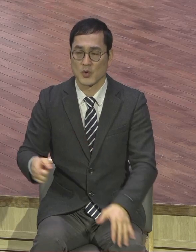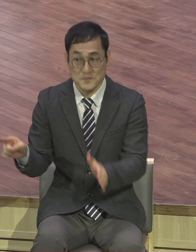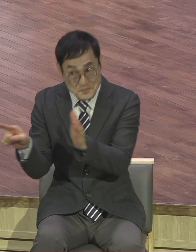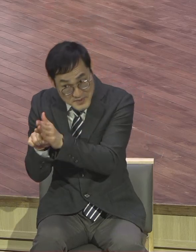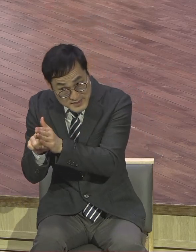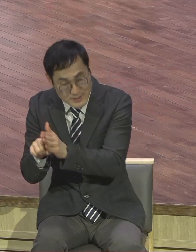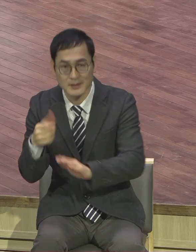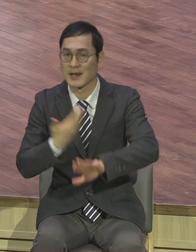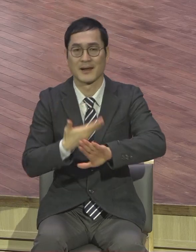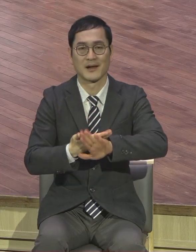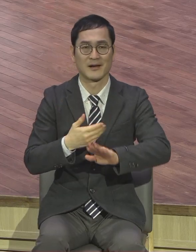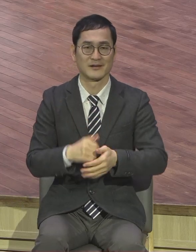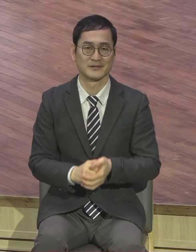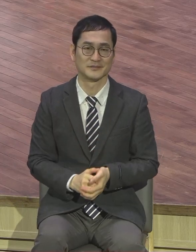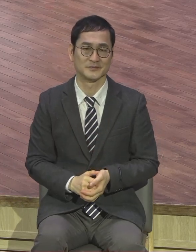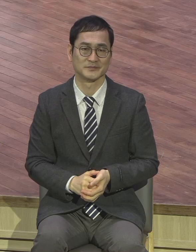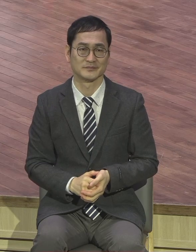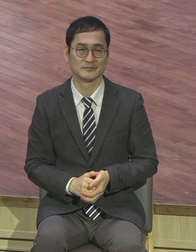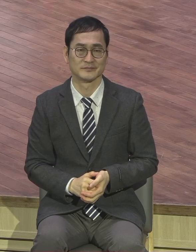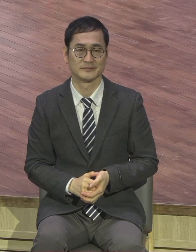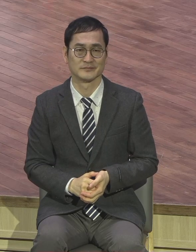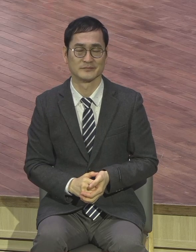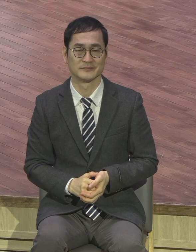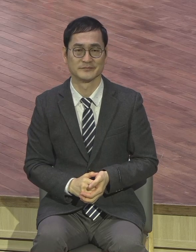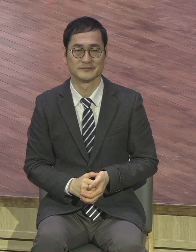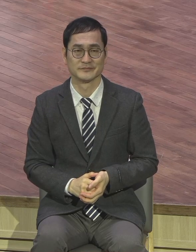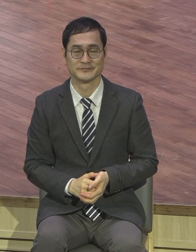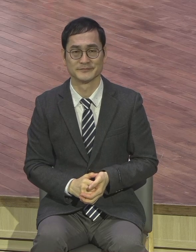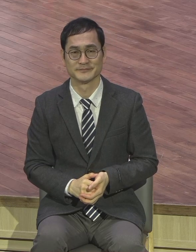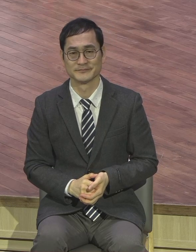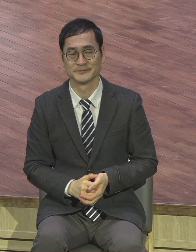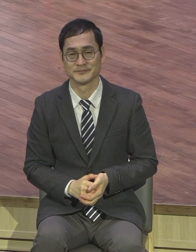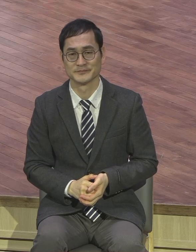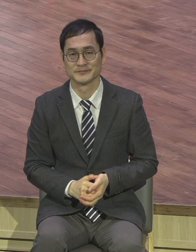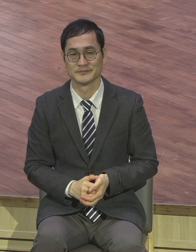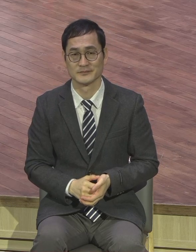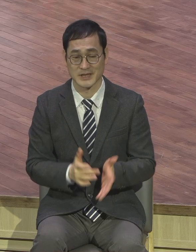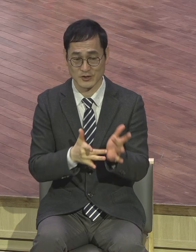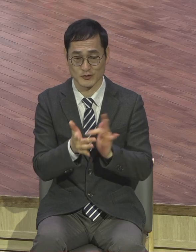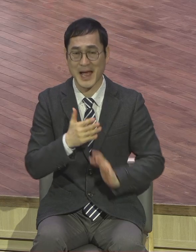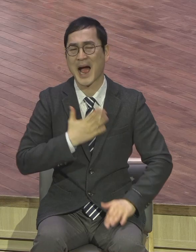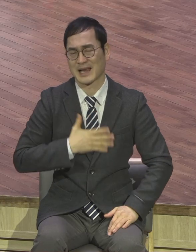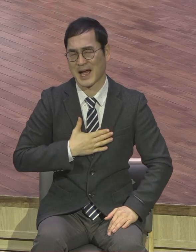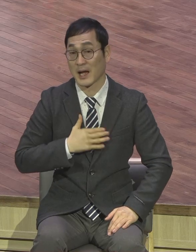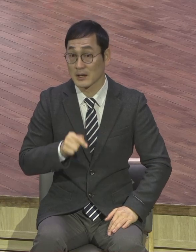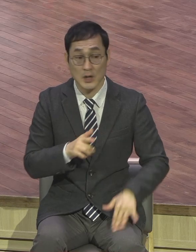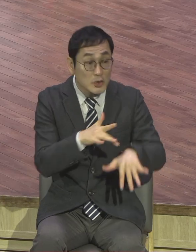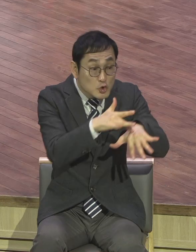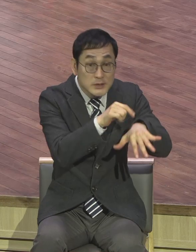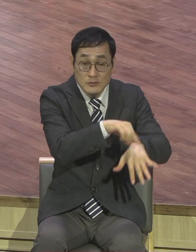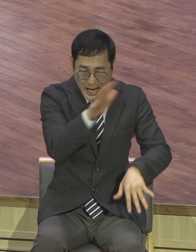예수 아는 거하고 믿는 거는 완전히 다릅니다. 아는 거는 귀신도 더 잘 알아요. 불신자도 알아요.